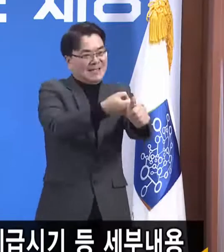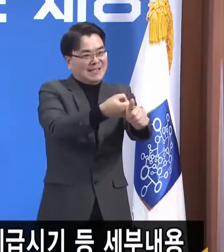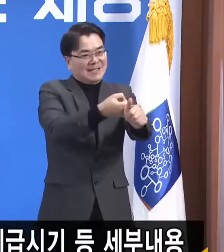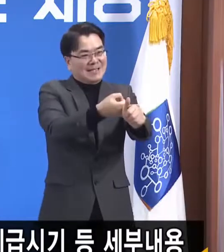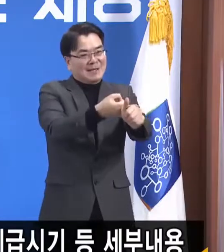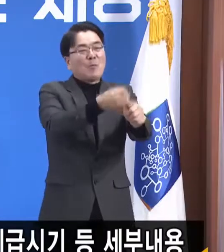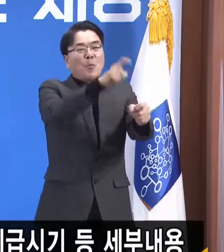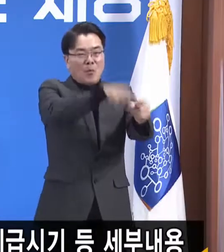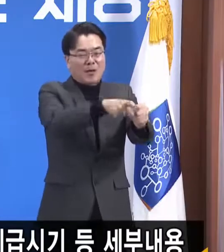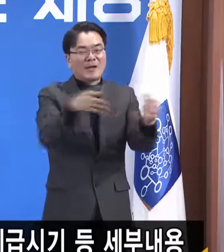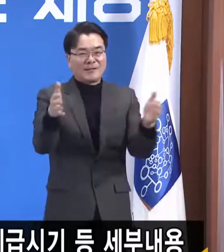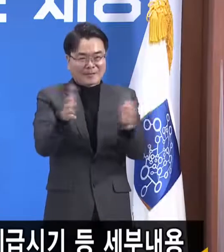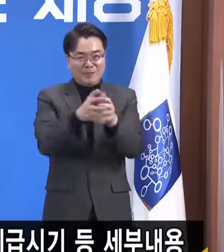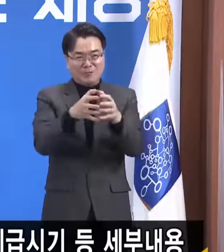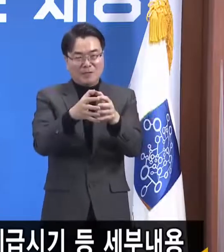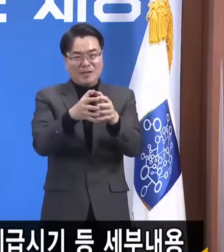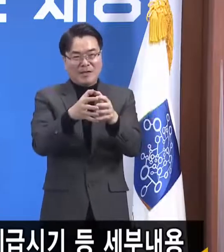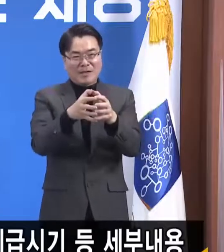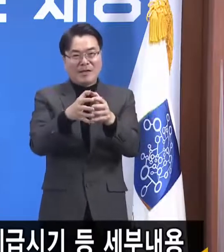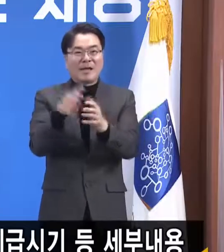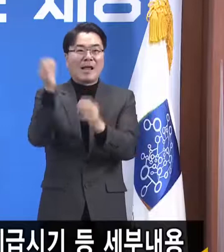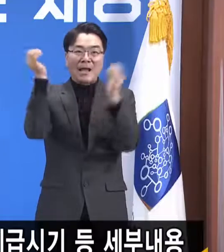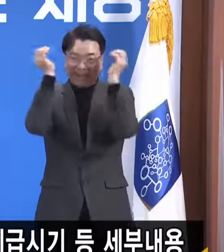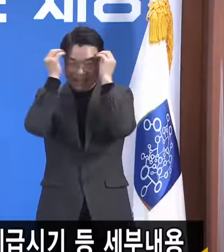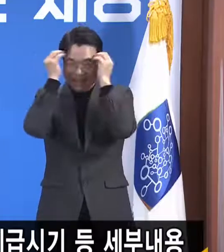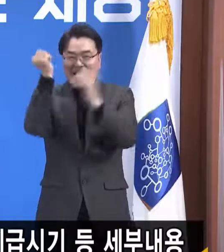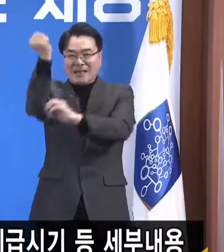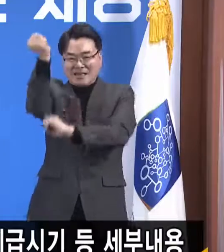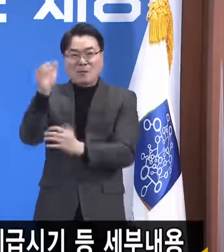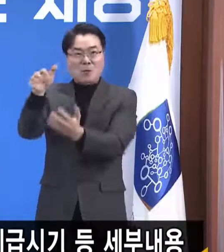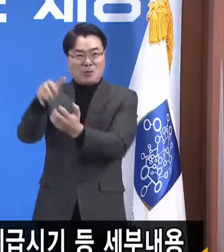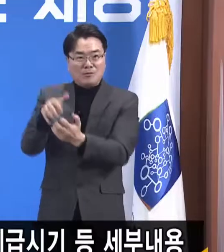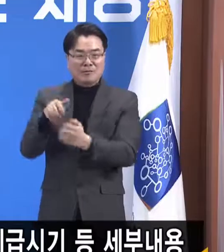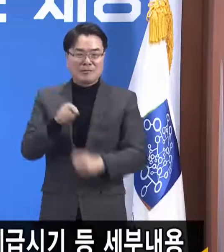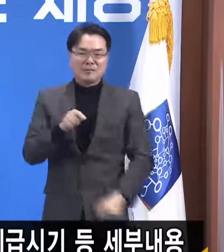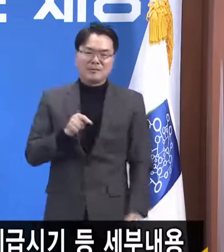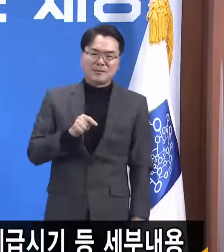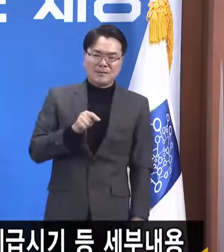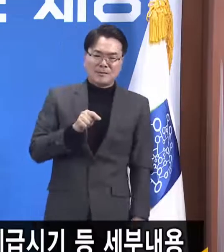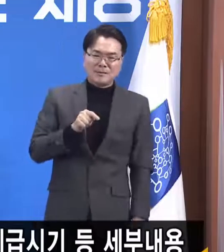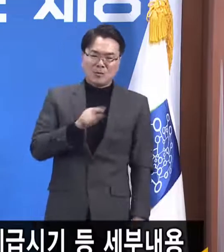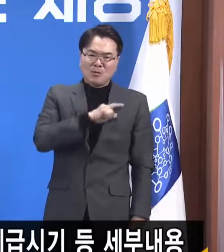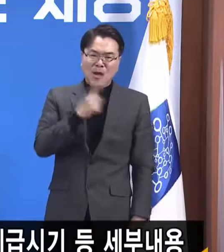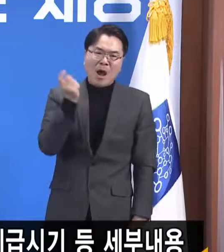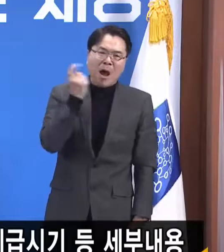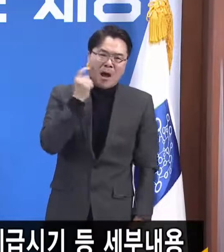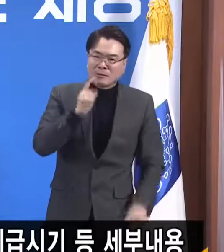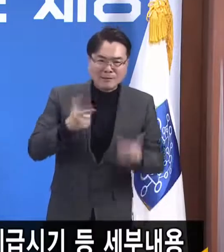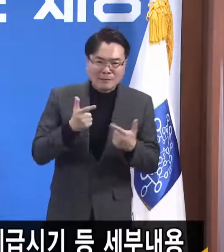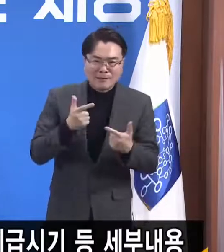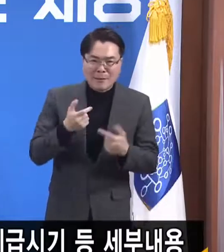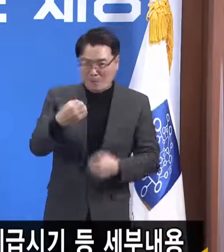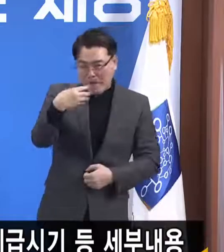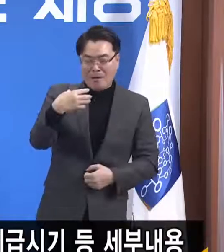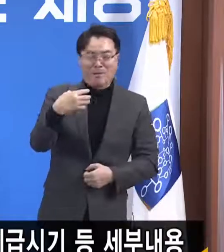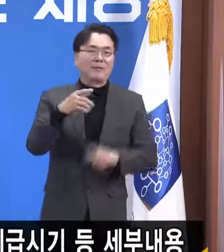재난기본소득이라고 합니다. 그러면 가짜 기본소득 아니냐 이런 말씀을 하시는 분 계시던데